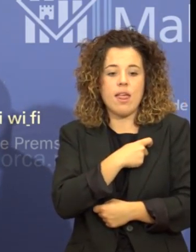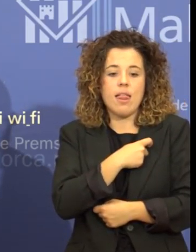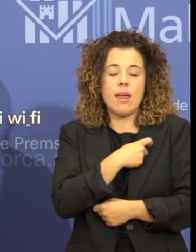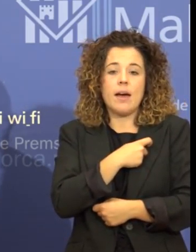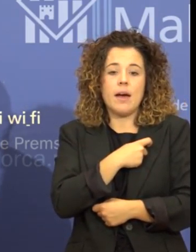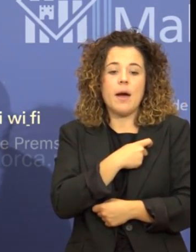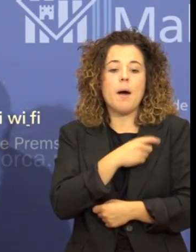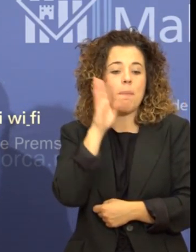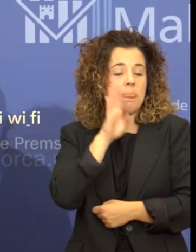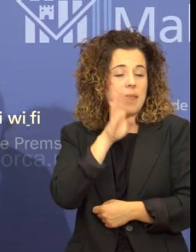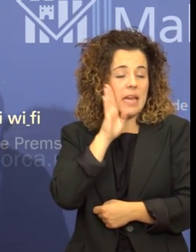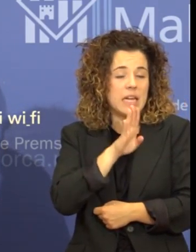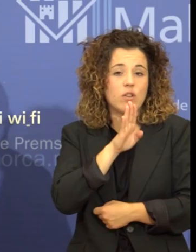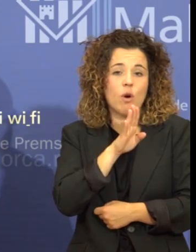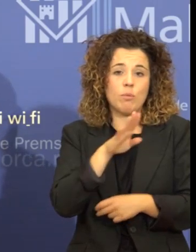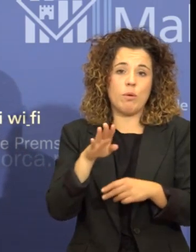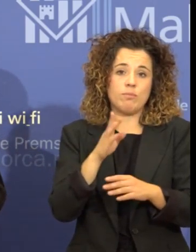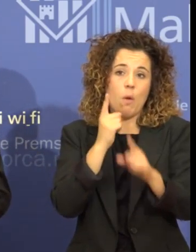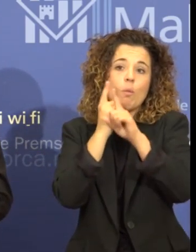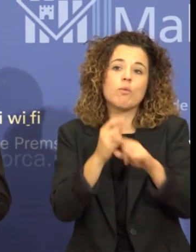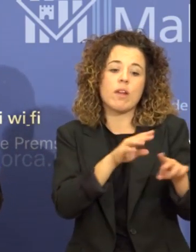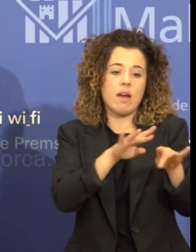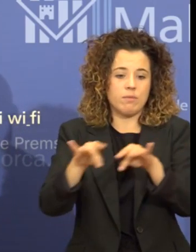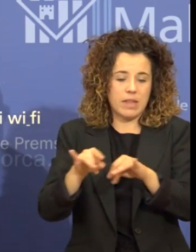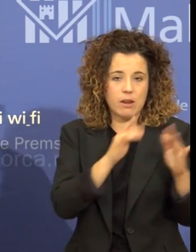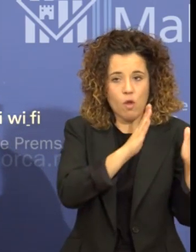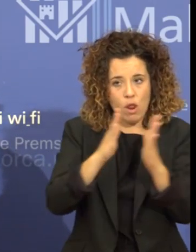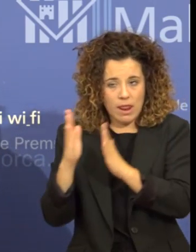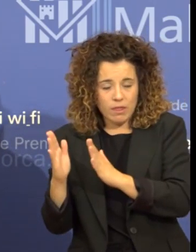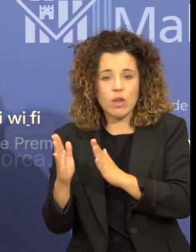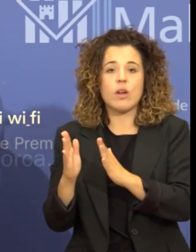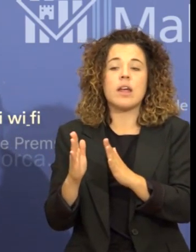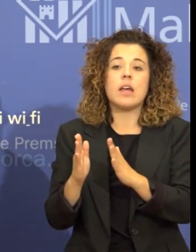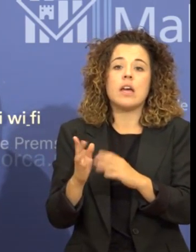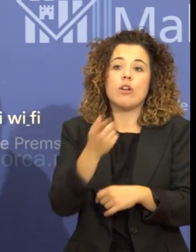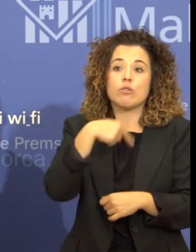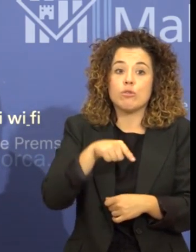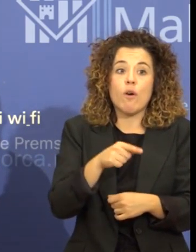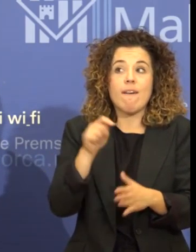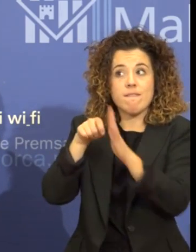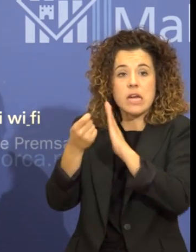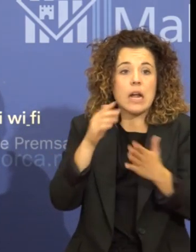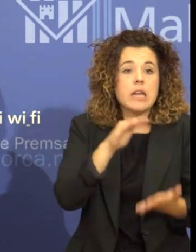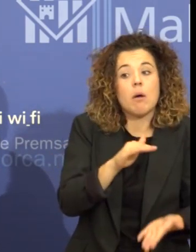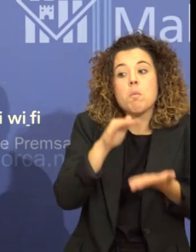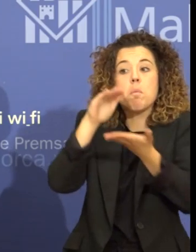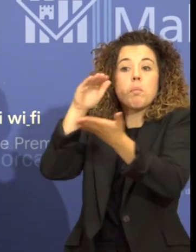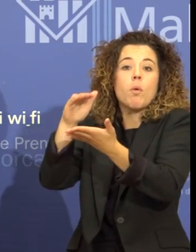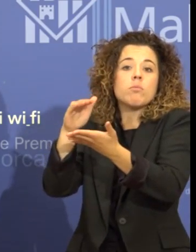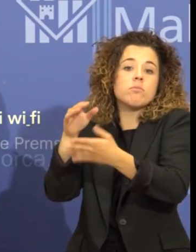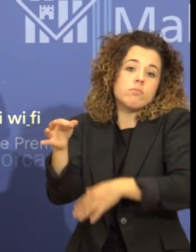sobre l'ordenació del territori i per tant seria un d'aquests casos que enviaríem a la Fiscalia de Cesí de Balears